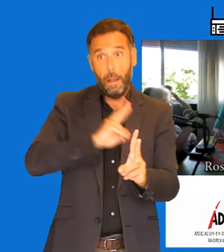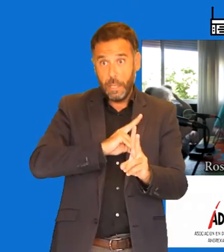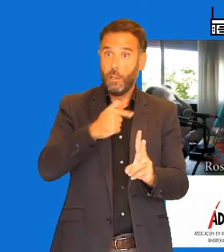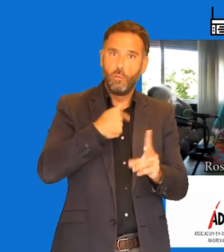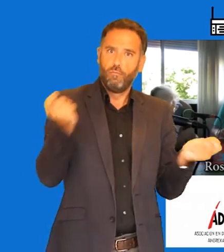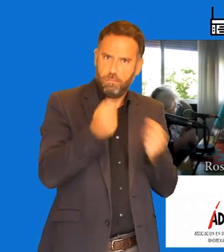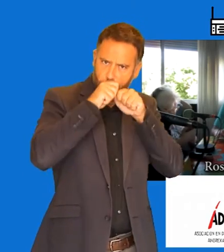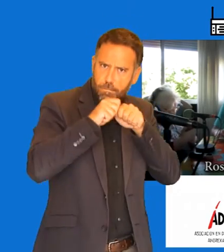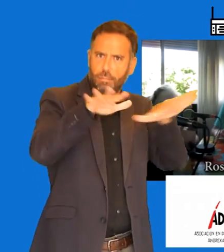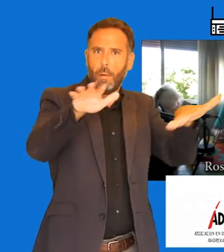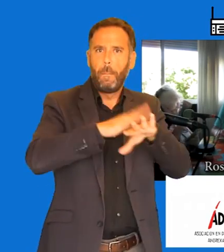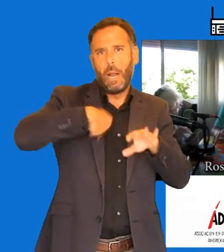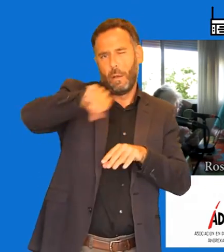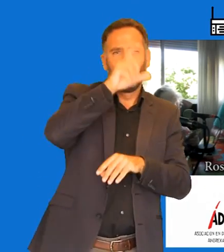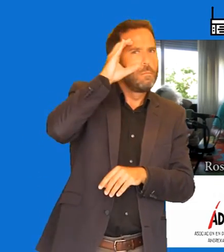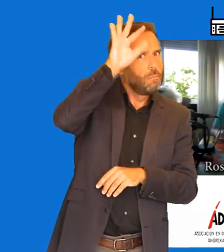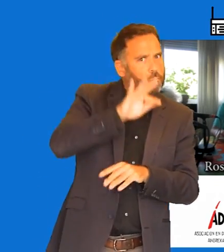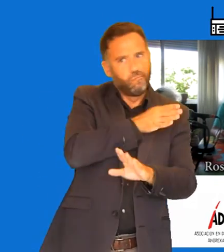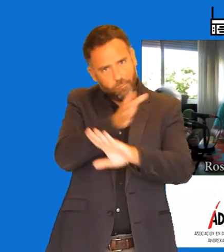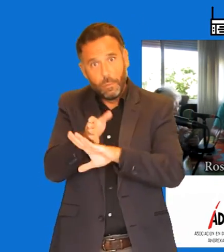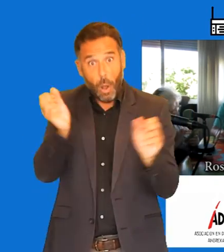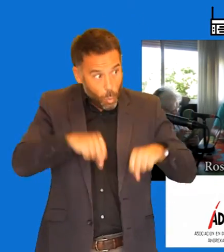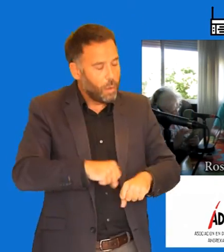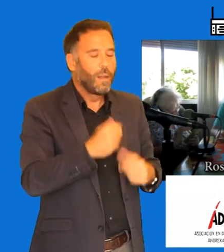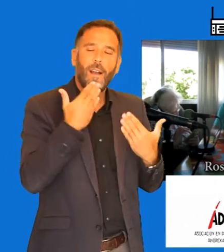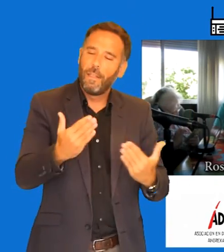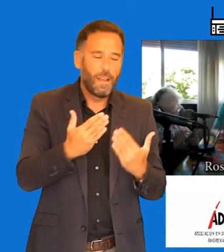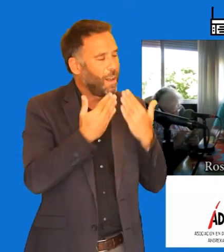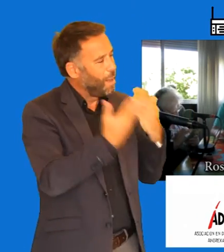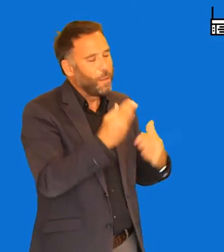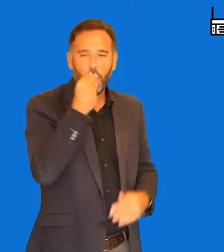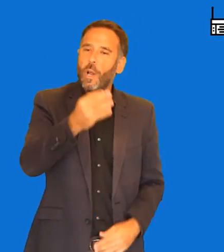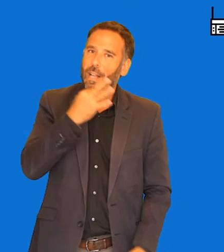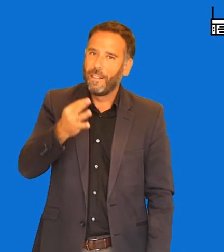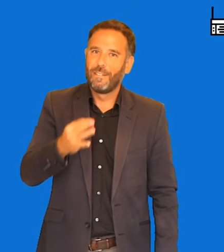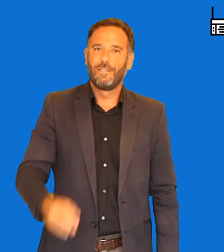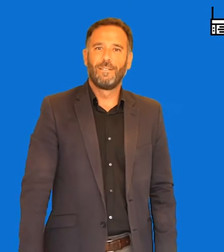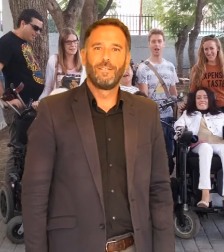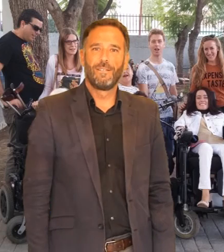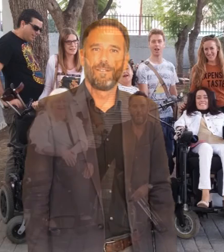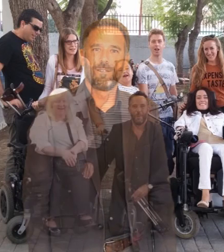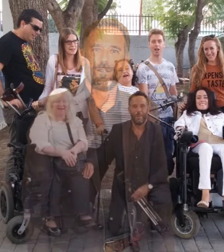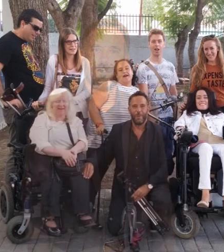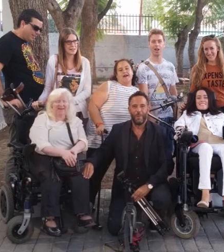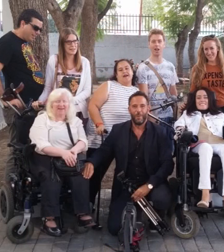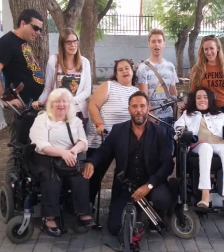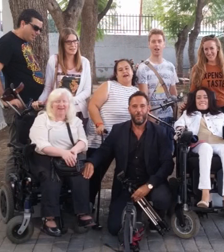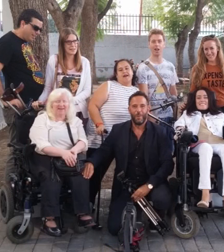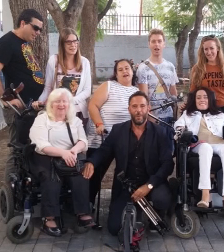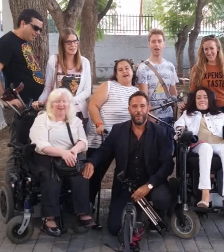darle difusión. Pues lo haremos. Pues muchísimas gracias. Gracias, buenas tardes. Gracias, Rosa.